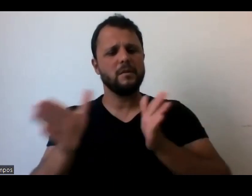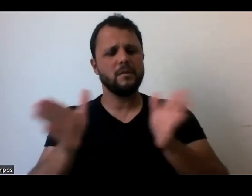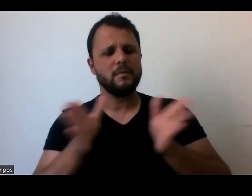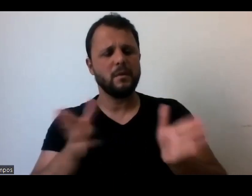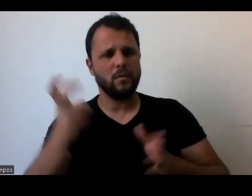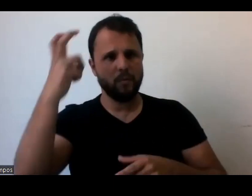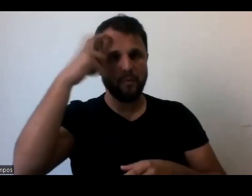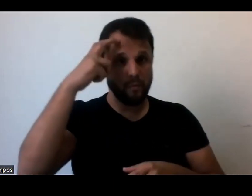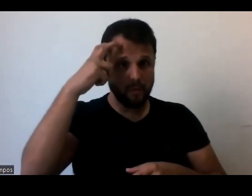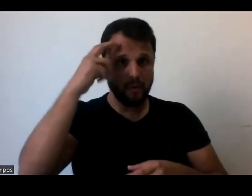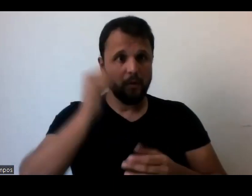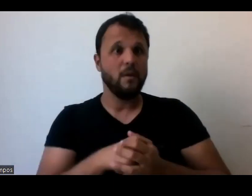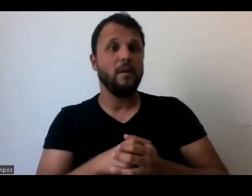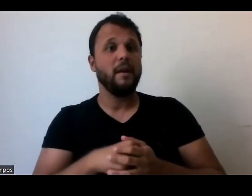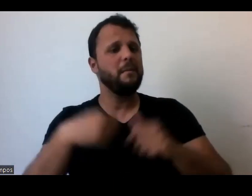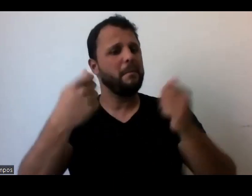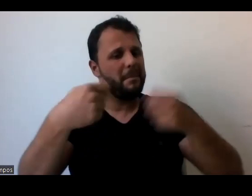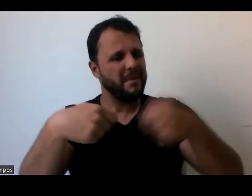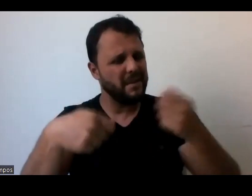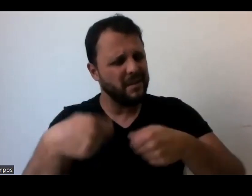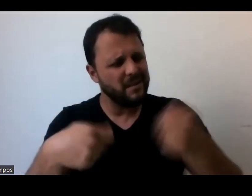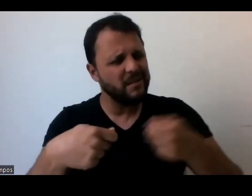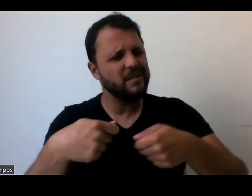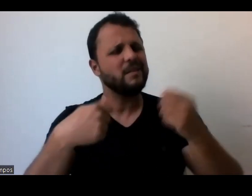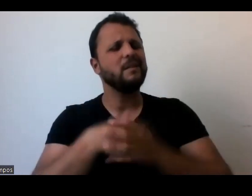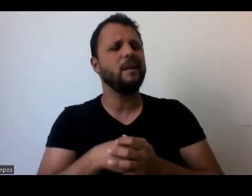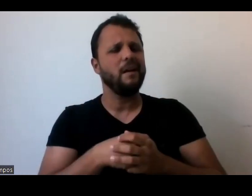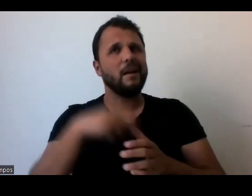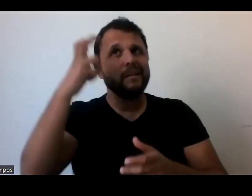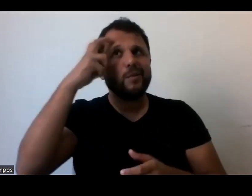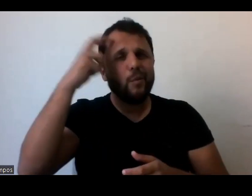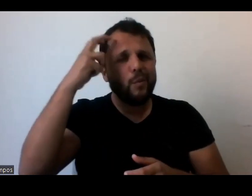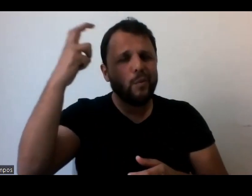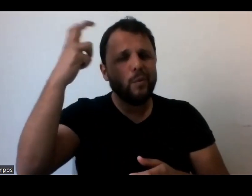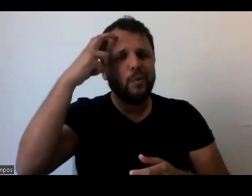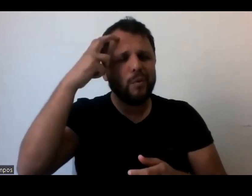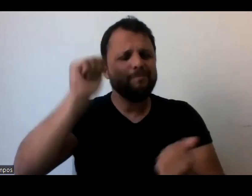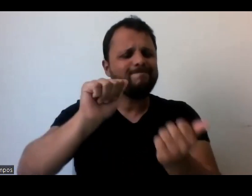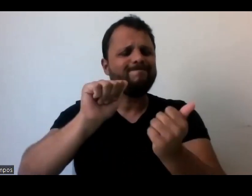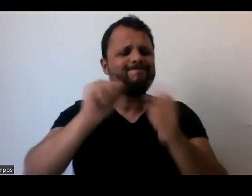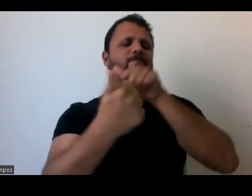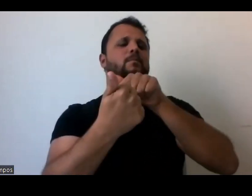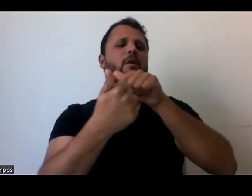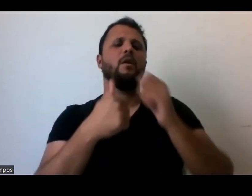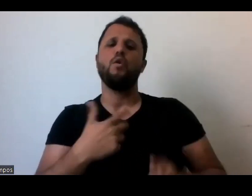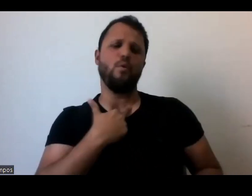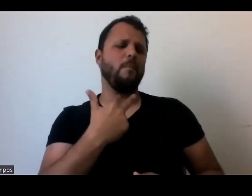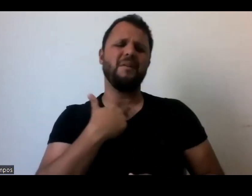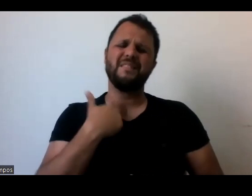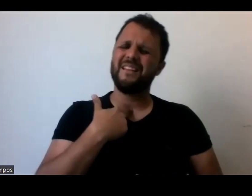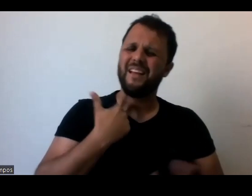ocorram, de fato, mudanças estruturais, sociais, de cultura mesmo, que não sejam apenas ações esporádicas ou para conseguir